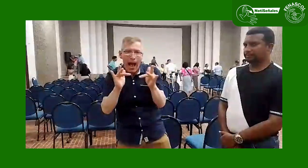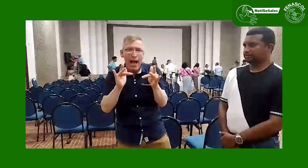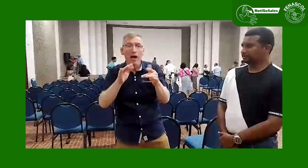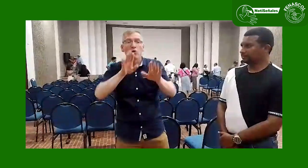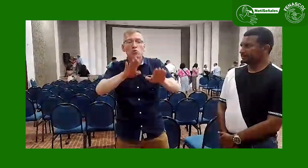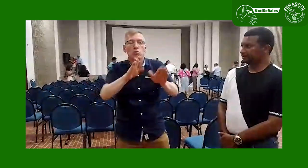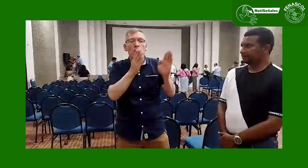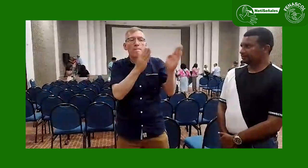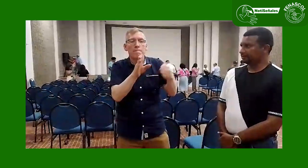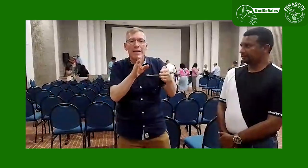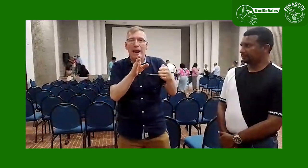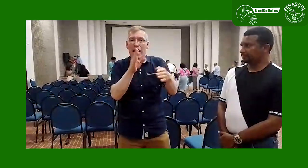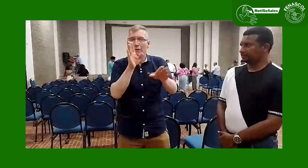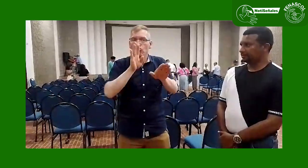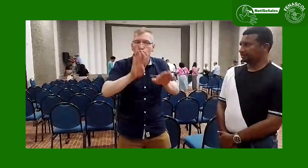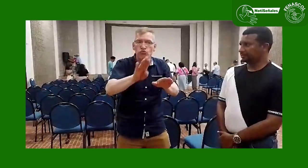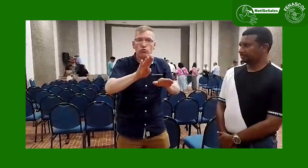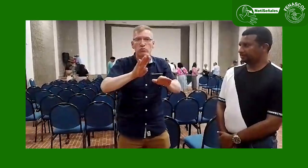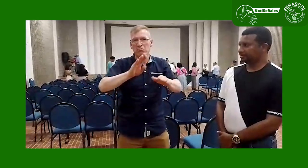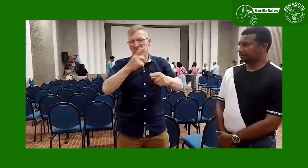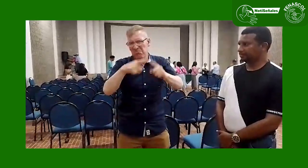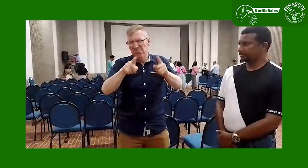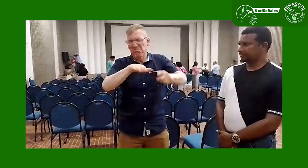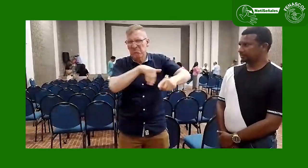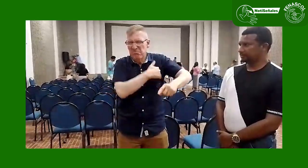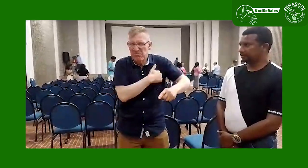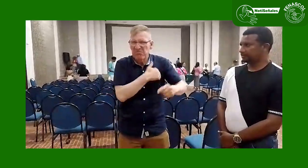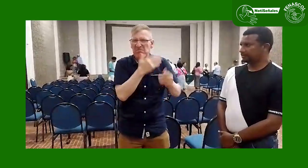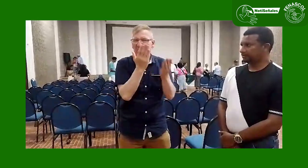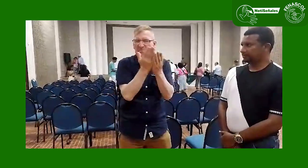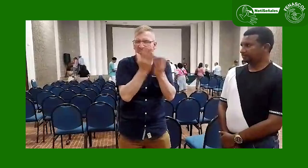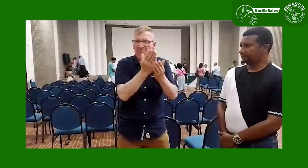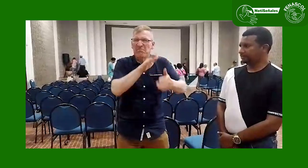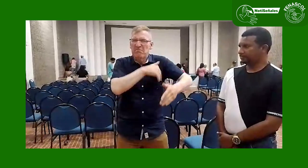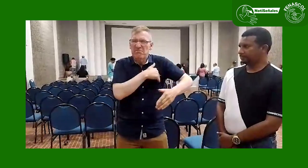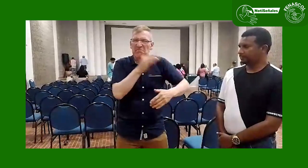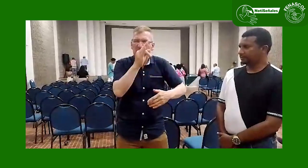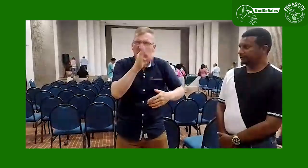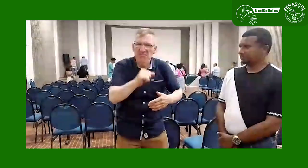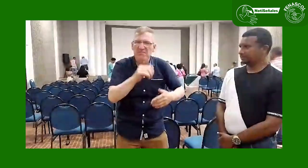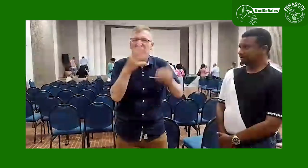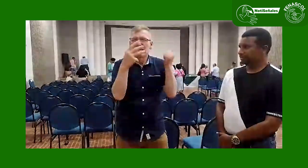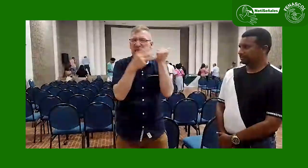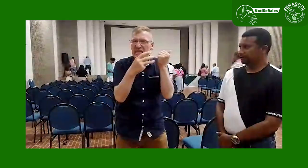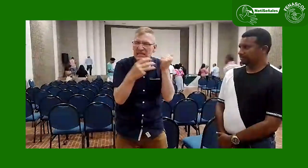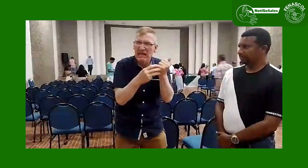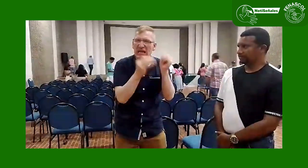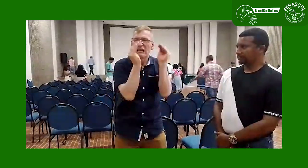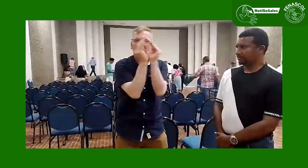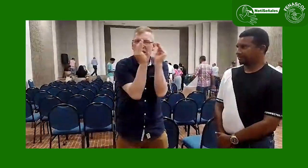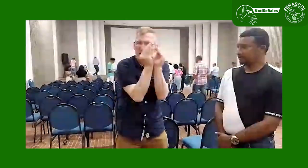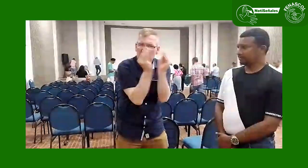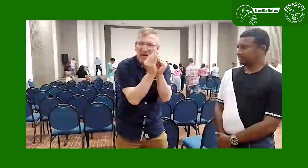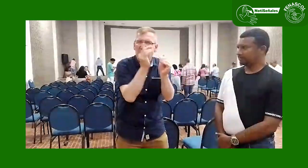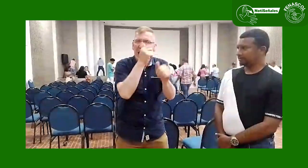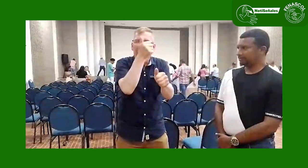con los planes del Ministerio de Salud, Ministerio de las TIC, SENA y CBF y cada uno de los